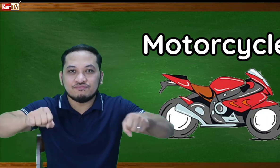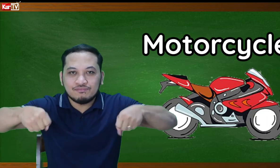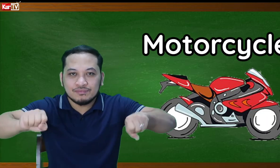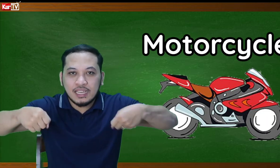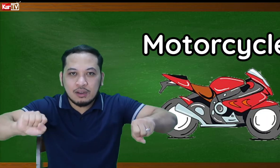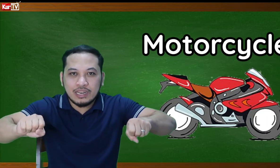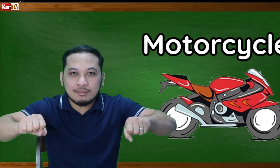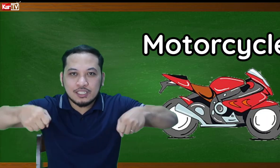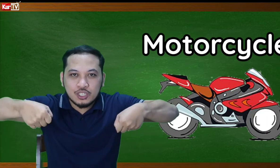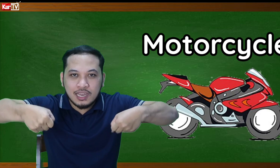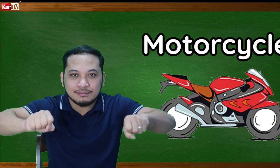Dalawa naman siya.